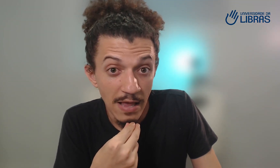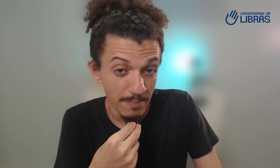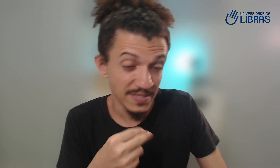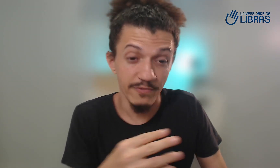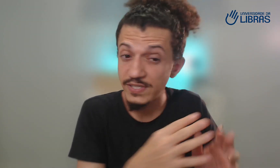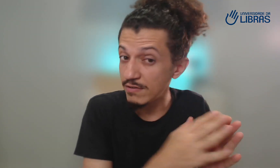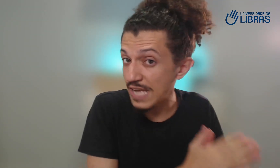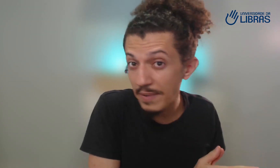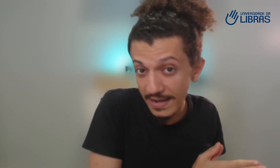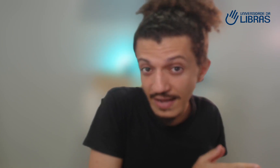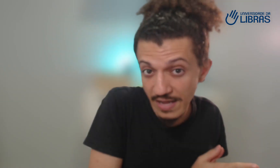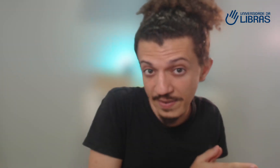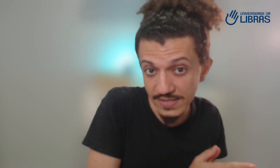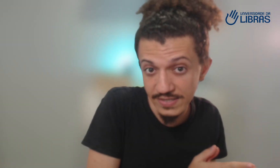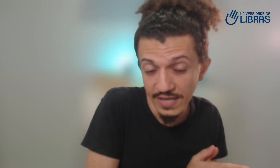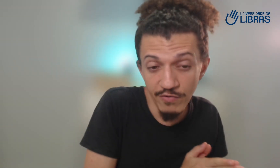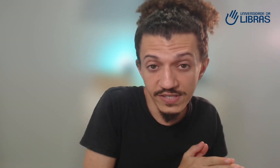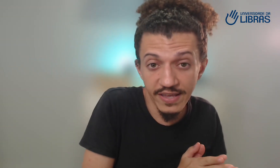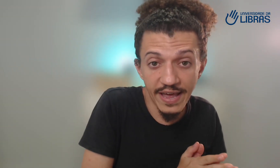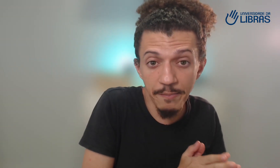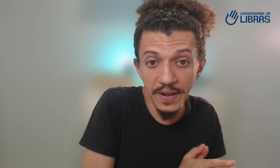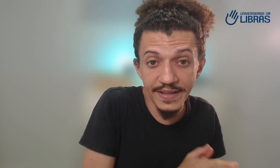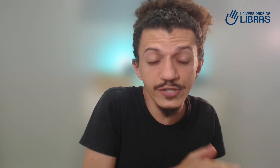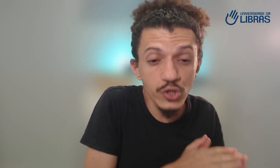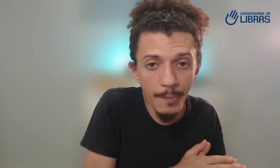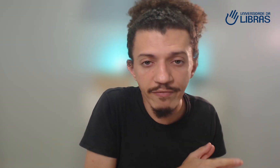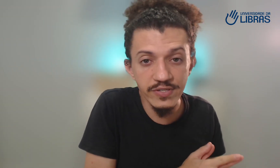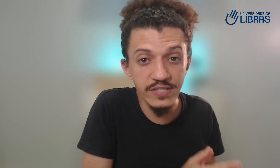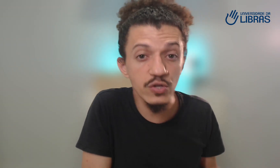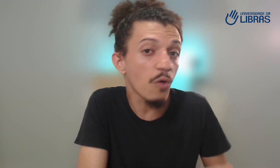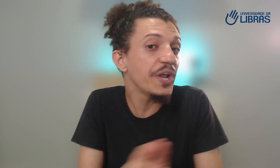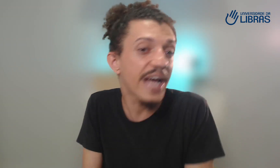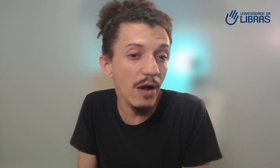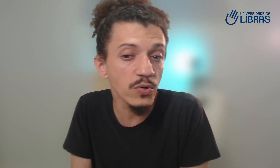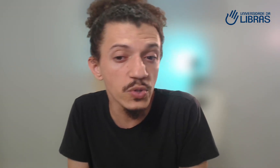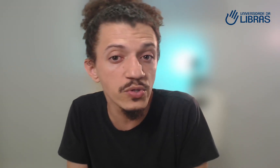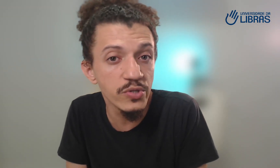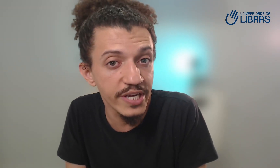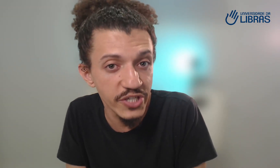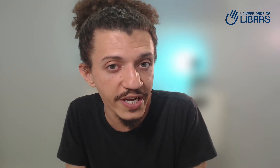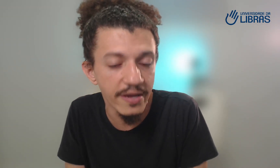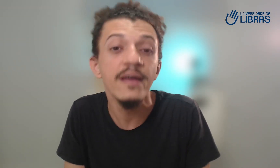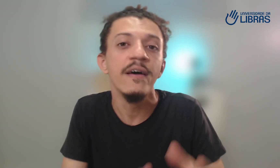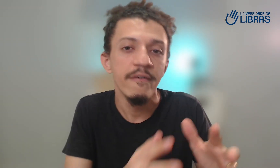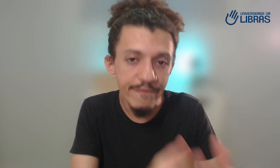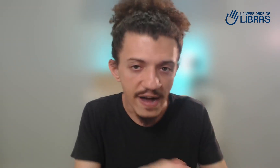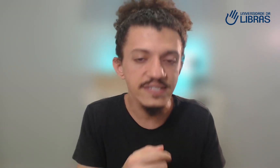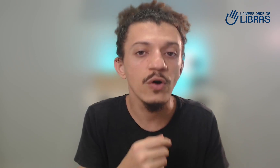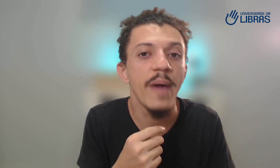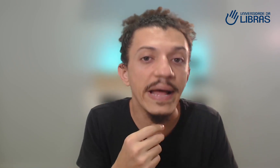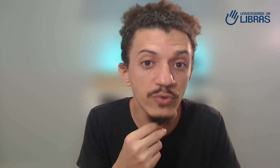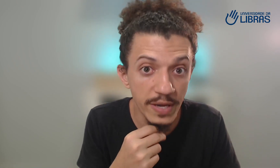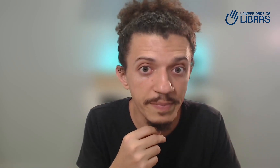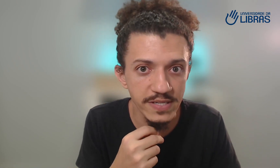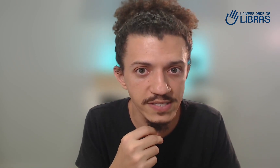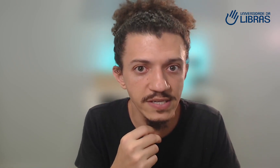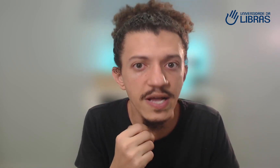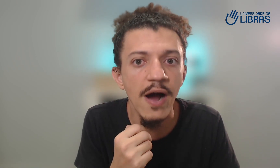Se você não sabe nada da Libras e você quer aprender só para você se comunicar com os surdos no dia a dia, faça um método Libras Essencial.